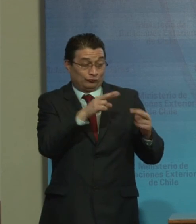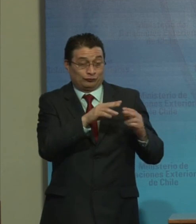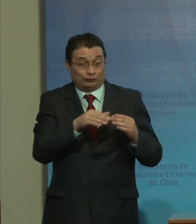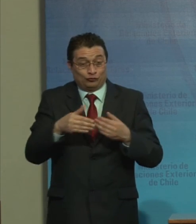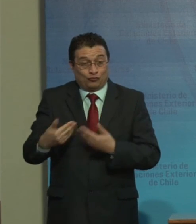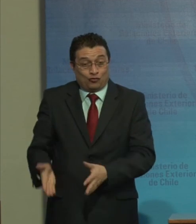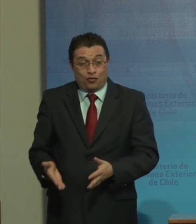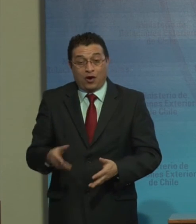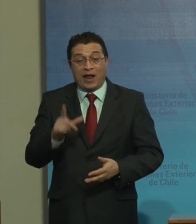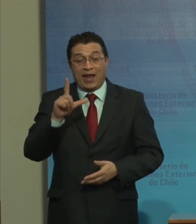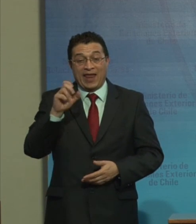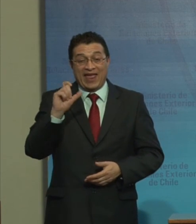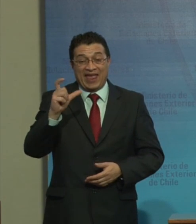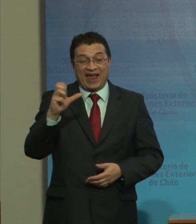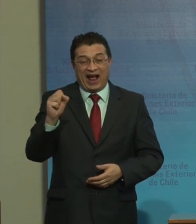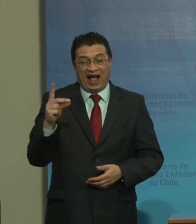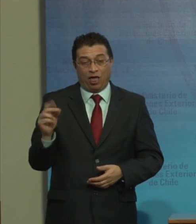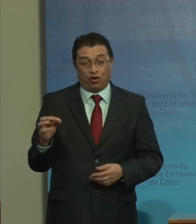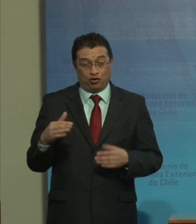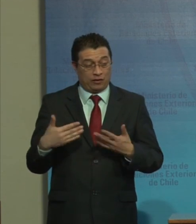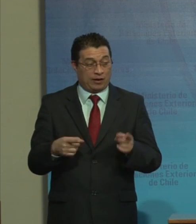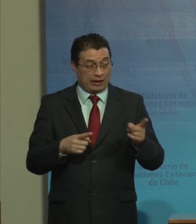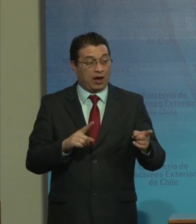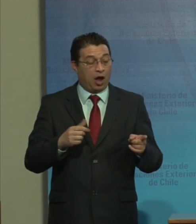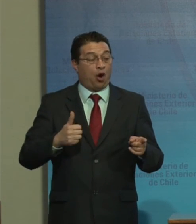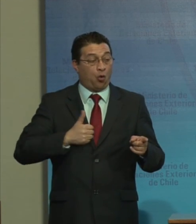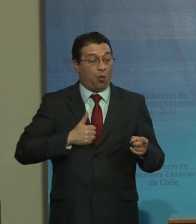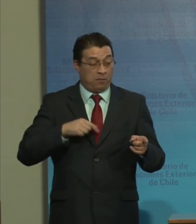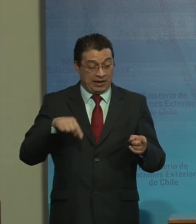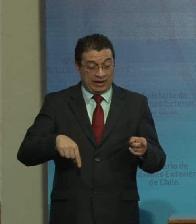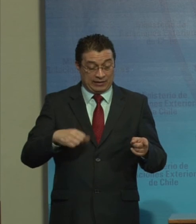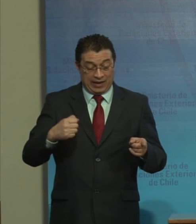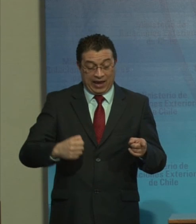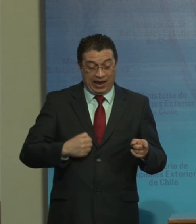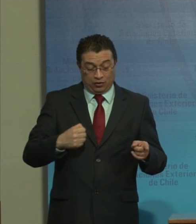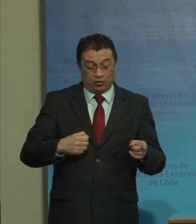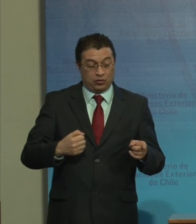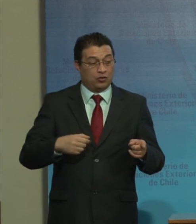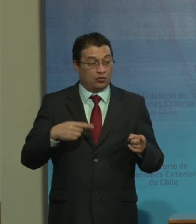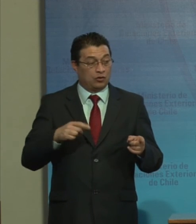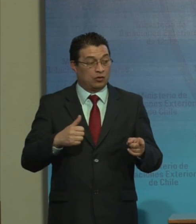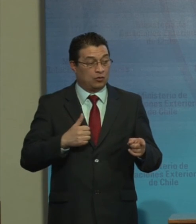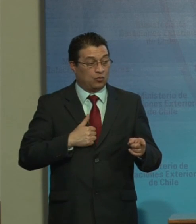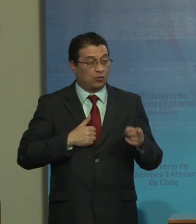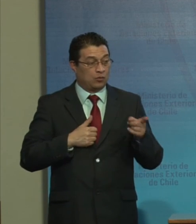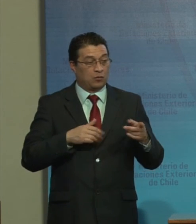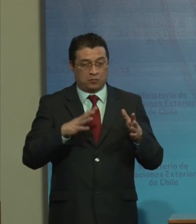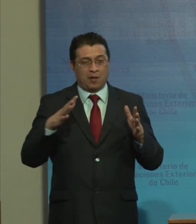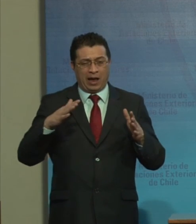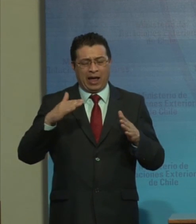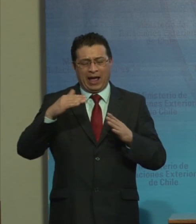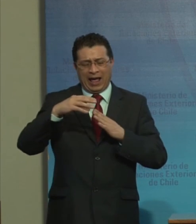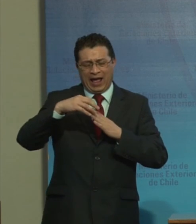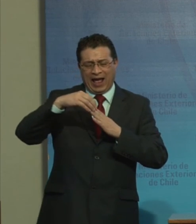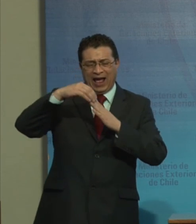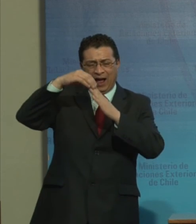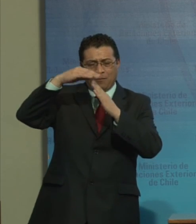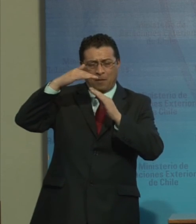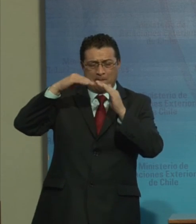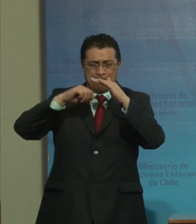Ella cumple ya Este año Al final Es su alto Profesionalismo